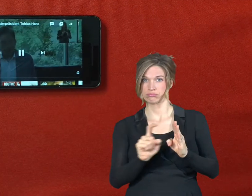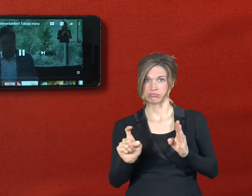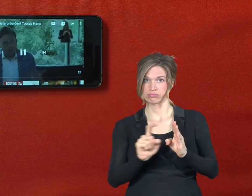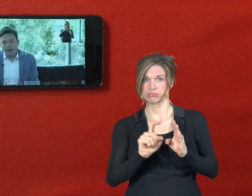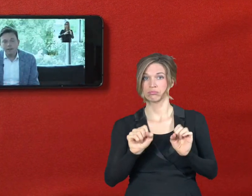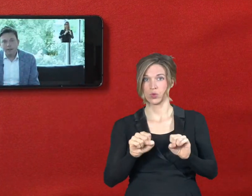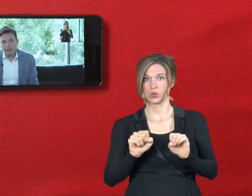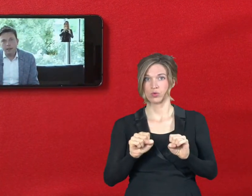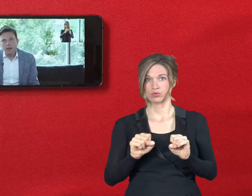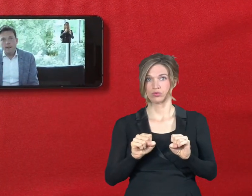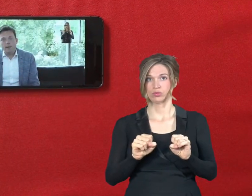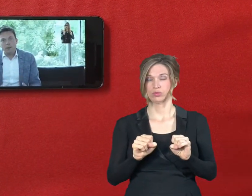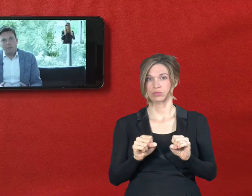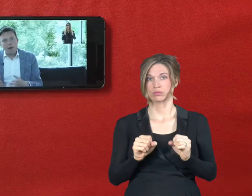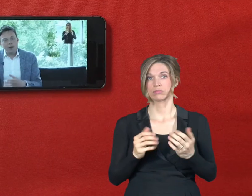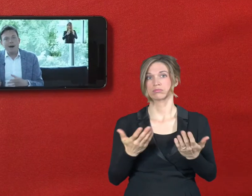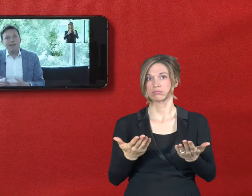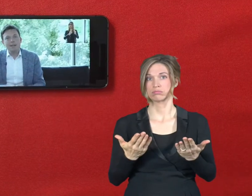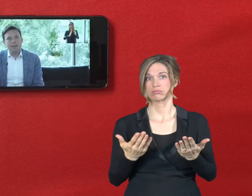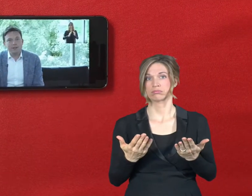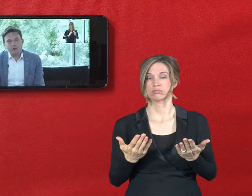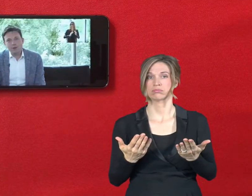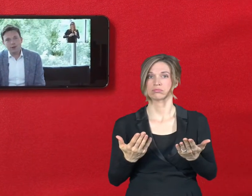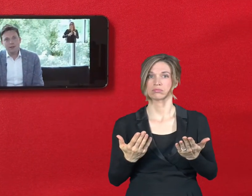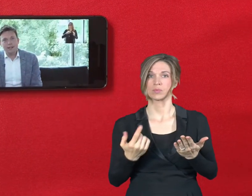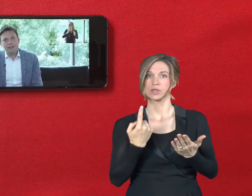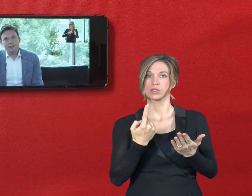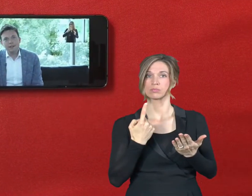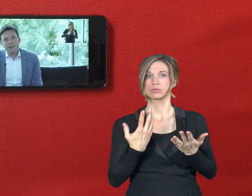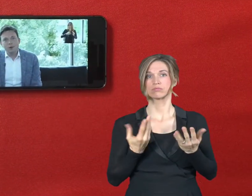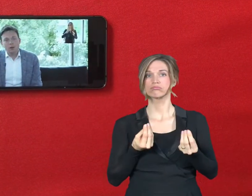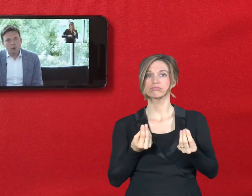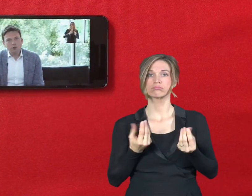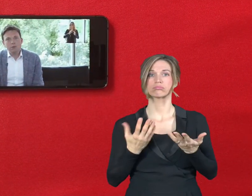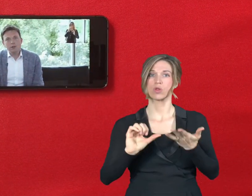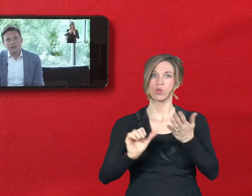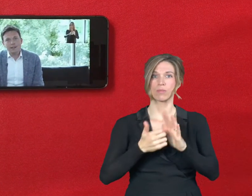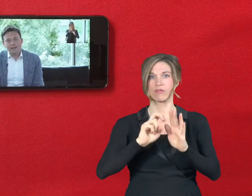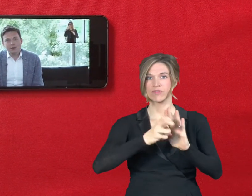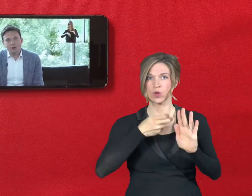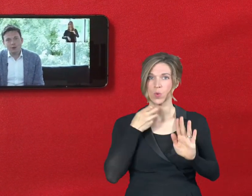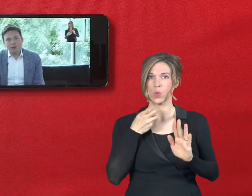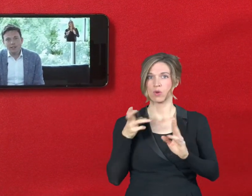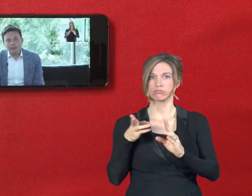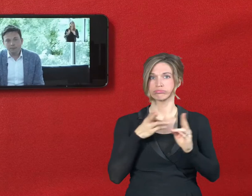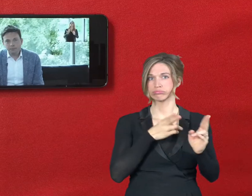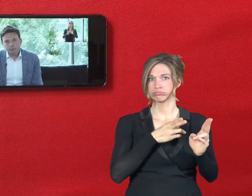Zurücklauf, das heißt, auch hier können Sie sich nochmal, wenn Sie wollen, nochmal eine Szene angucken, nochmal